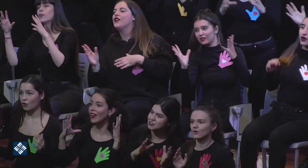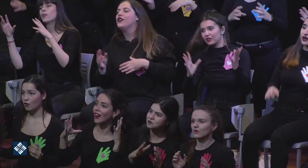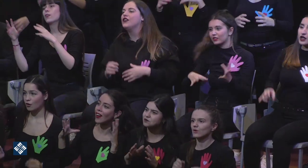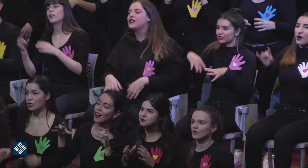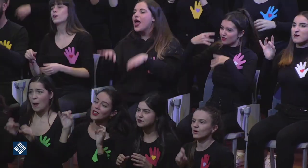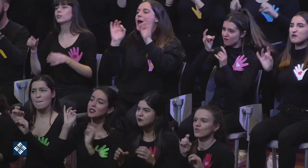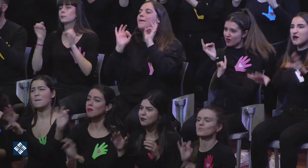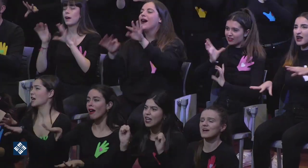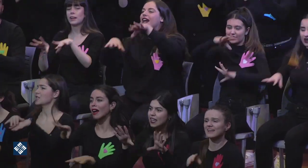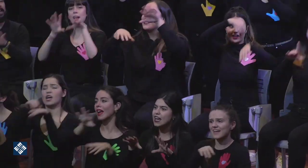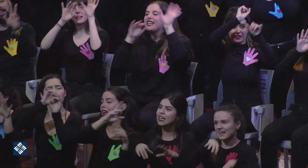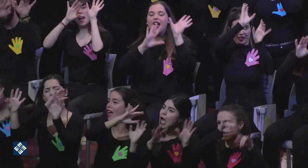Magia cuando